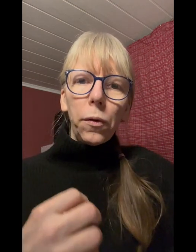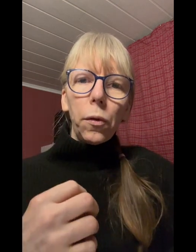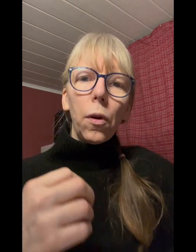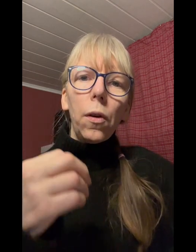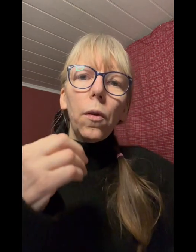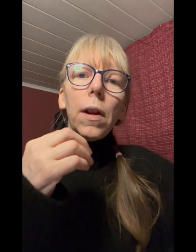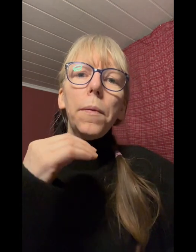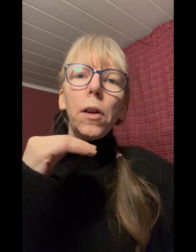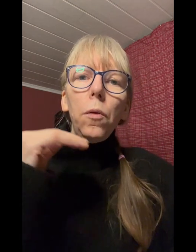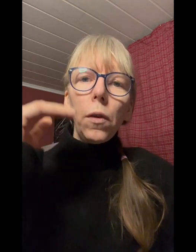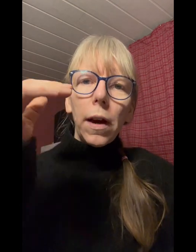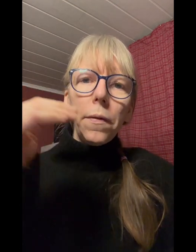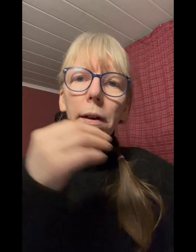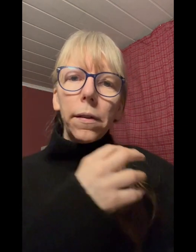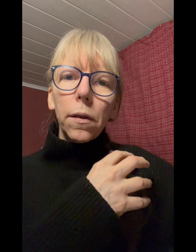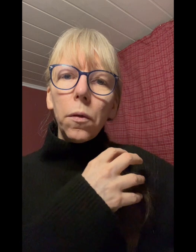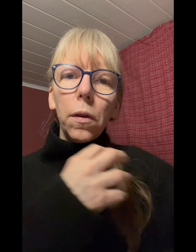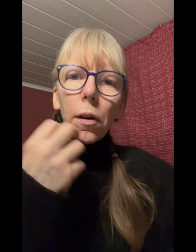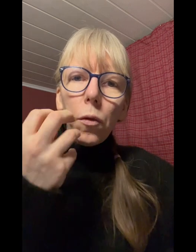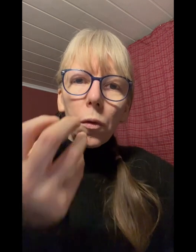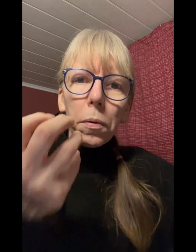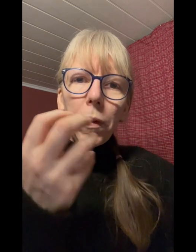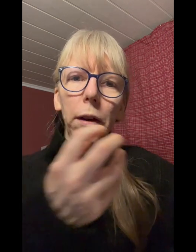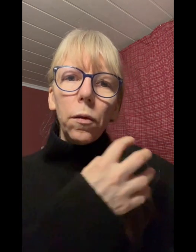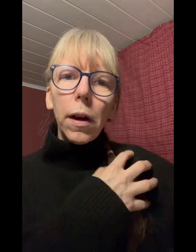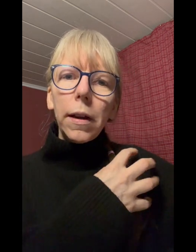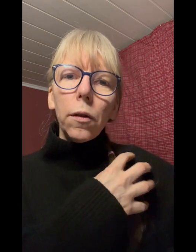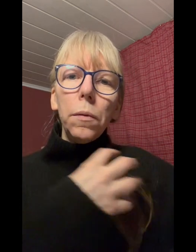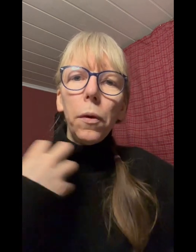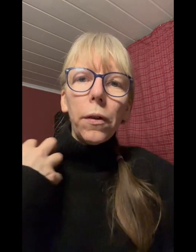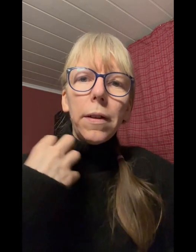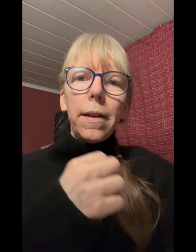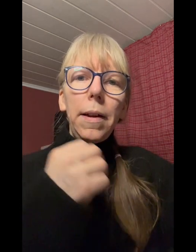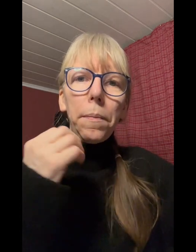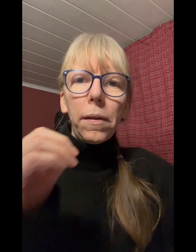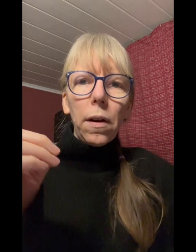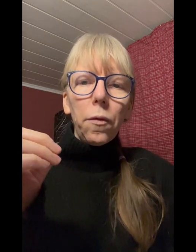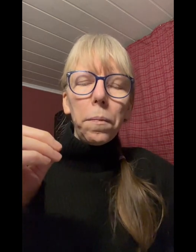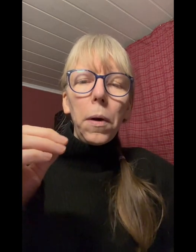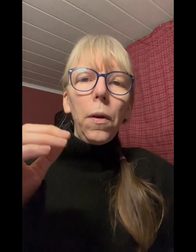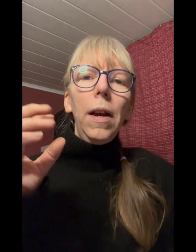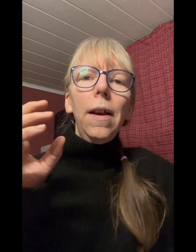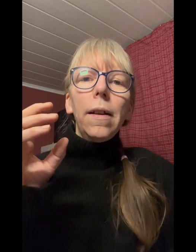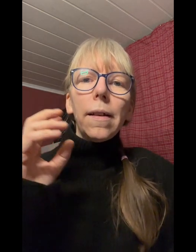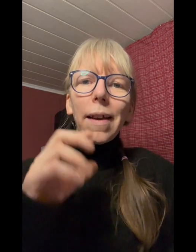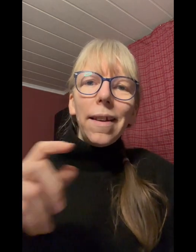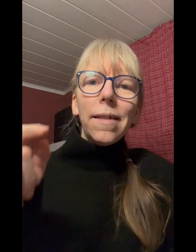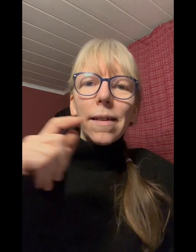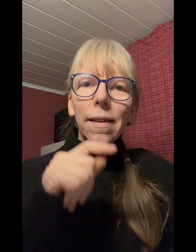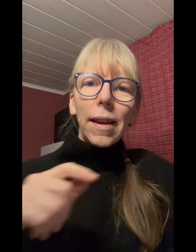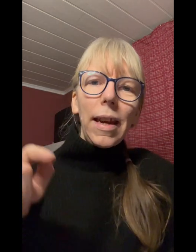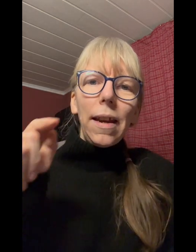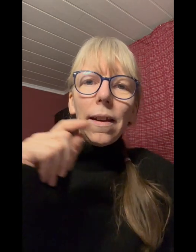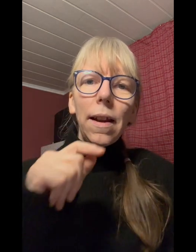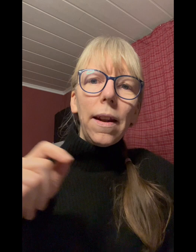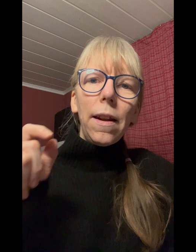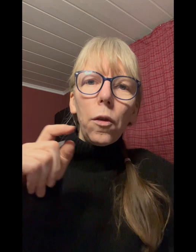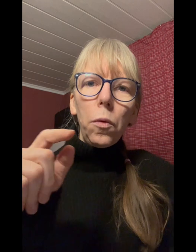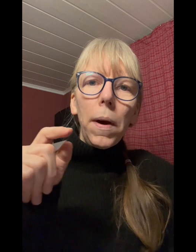zu können und habe ich genügend eiweiß und genügend bewegung kann ich auch die muskelzellen besser aufbauen das heißt das geht ineinander über